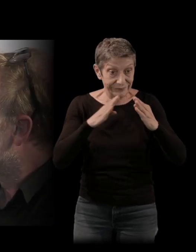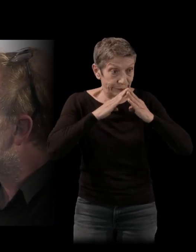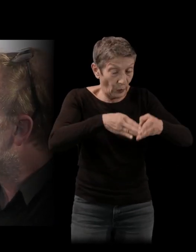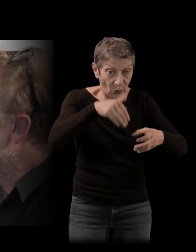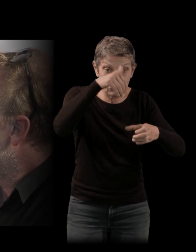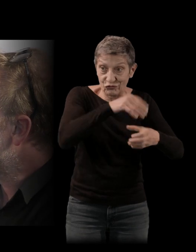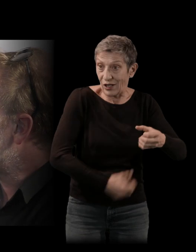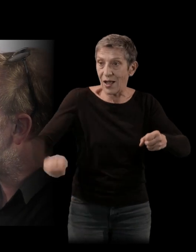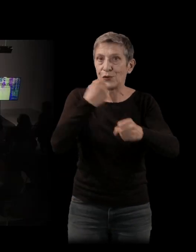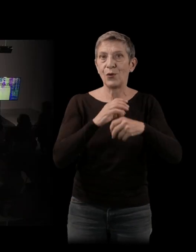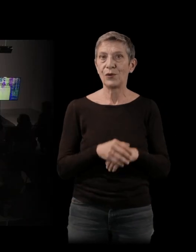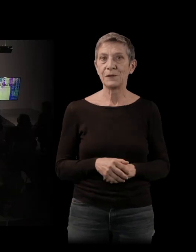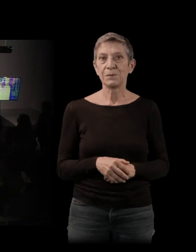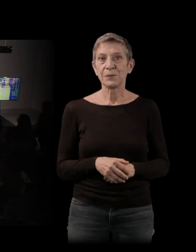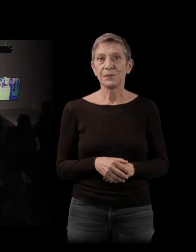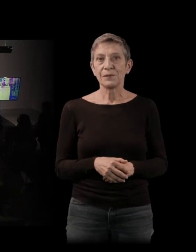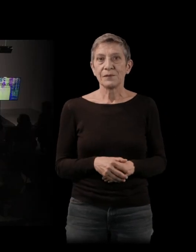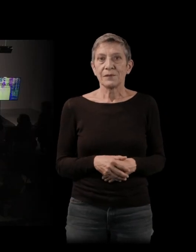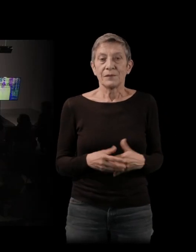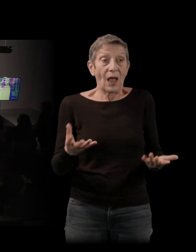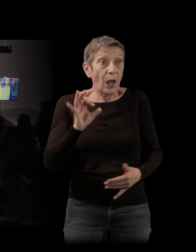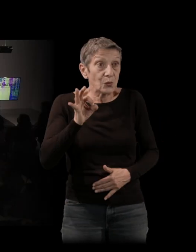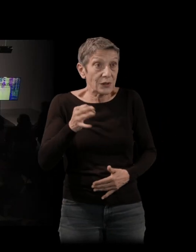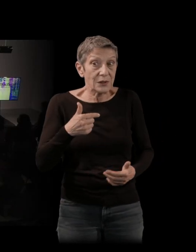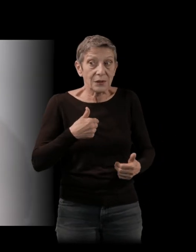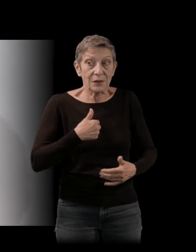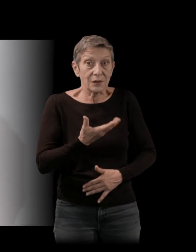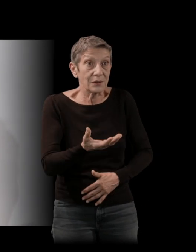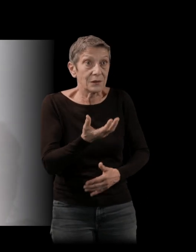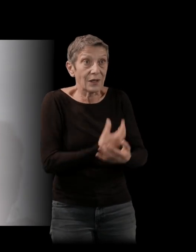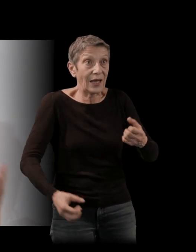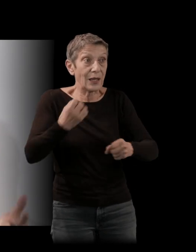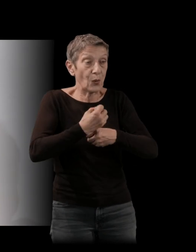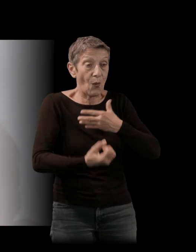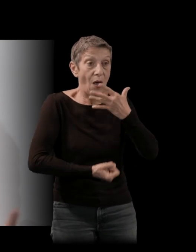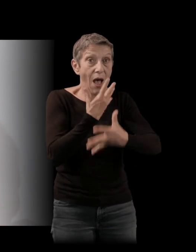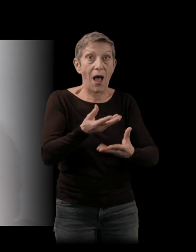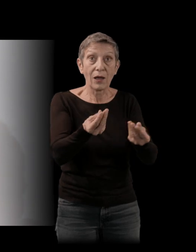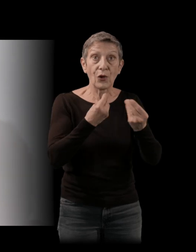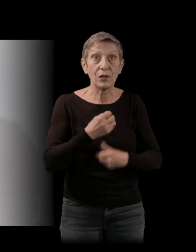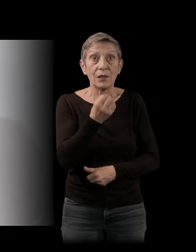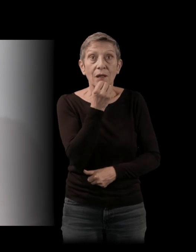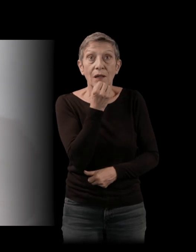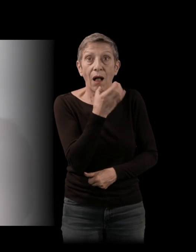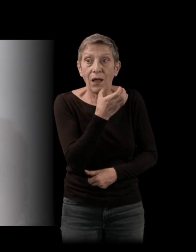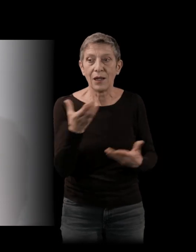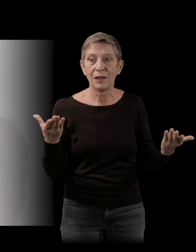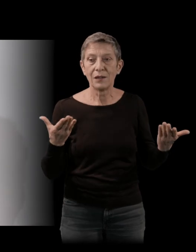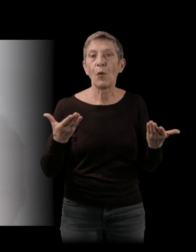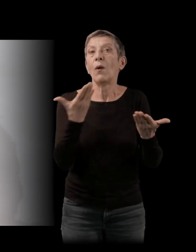parce que moi-même, je suis toujours fascinée par la création artistique. Alors, la création littéraire, c